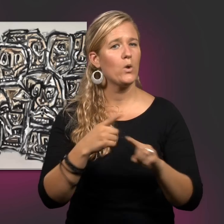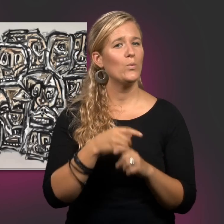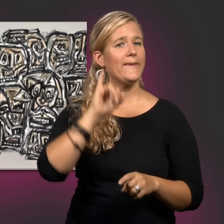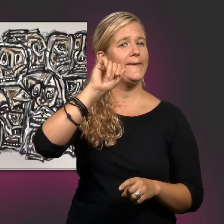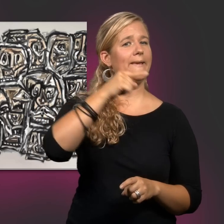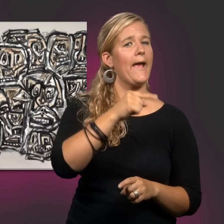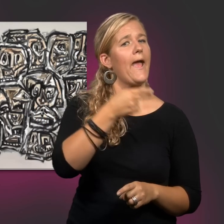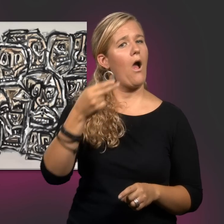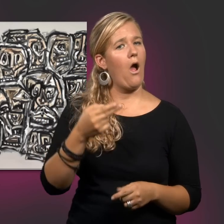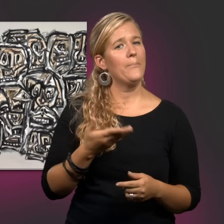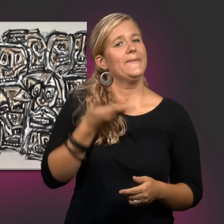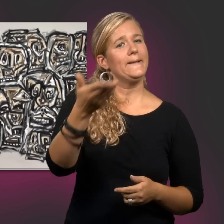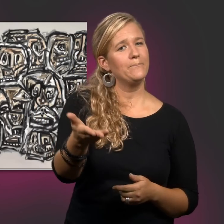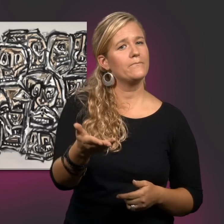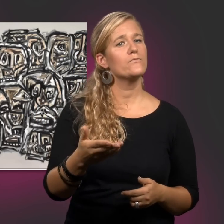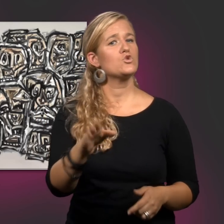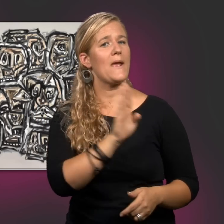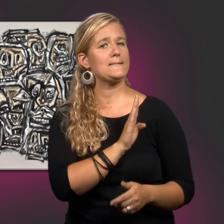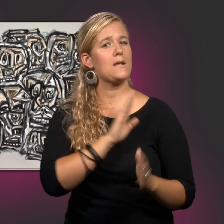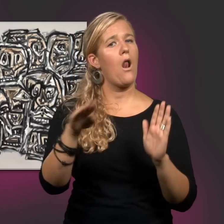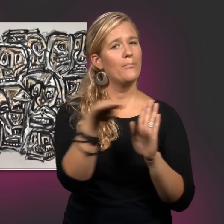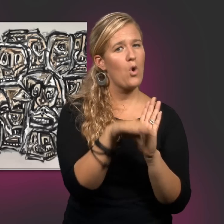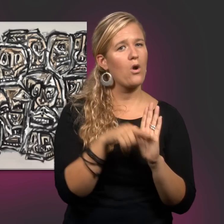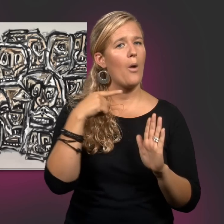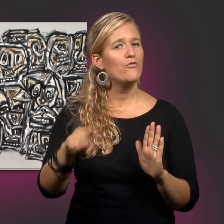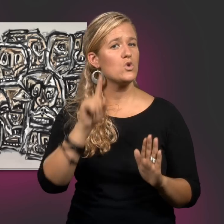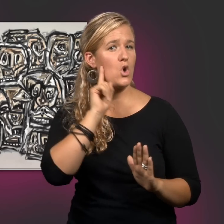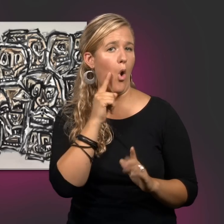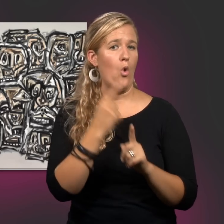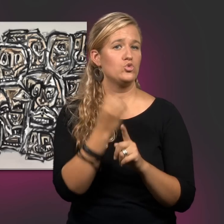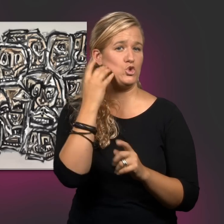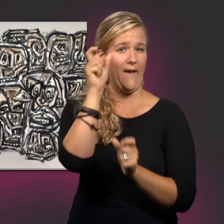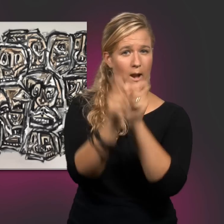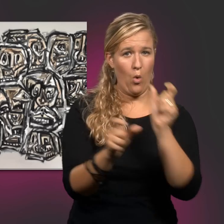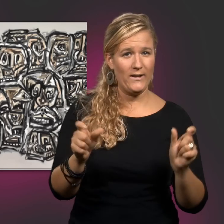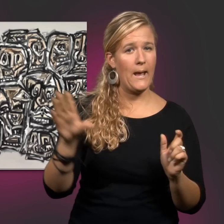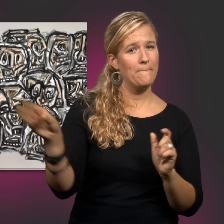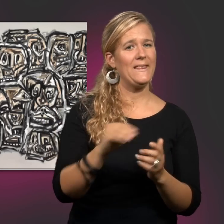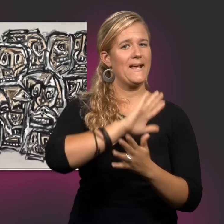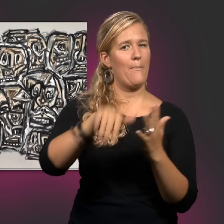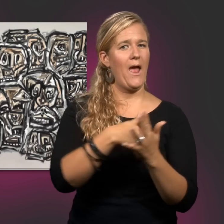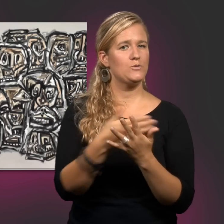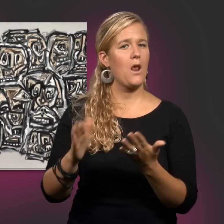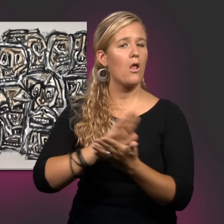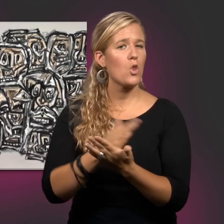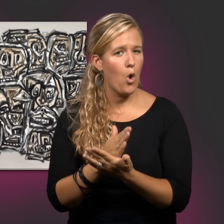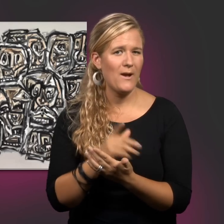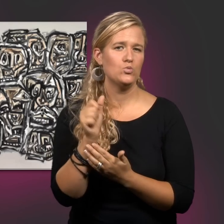Die IGGH bietet ein spezielles Programm für Gehörlose und Schwerhörige mit Gebärdensprachdolmetscherin